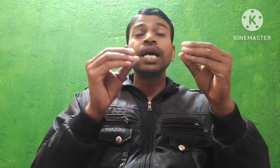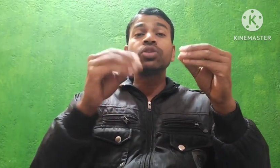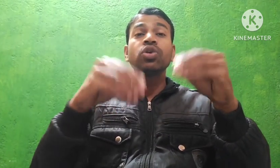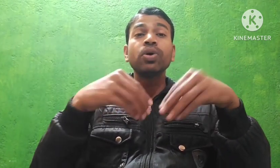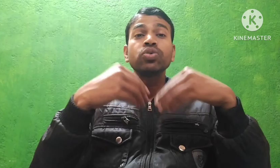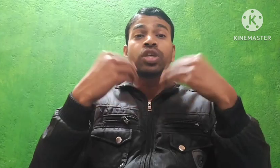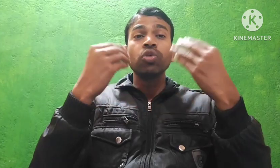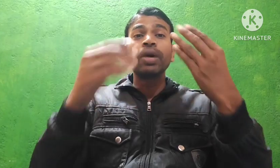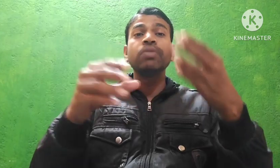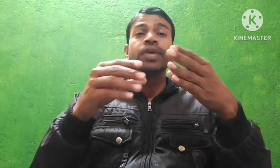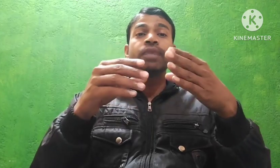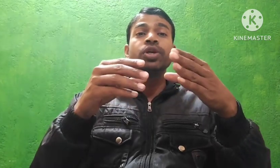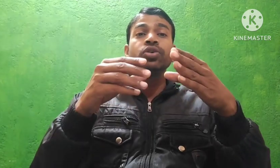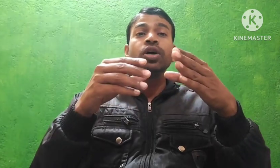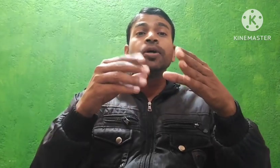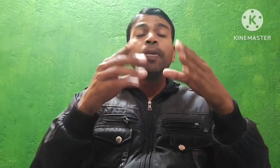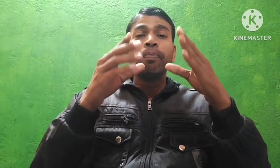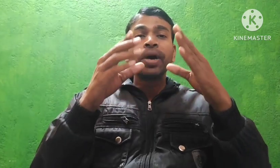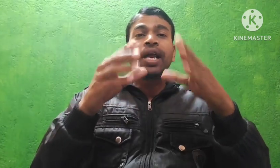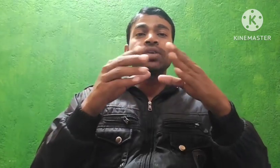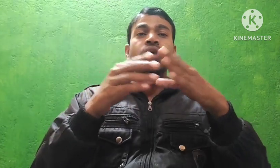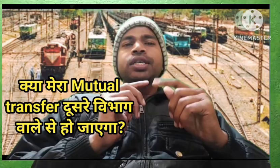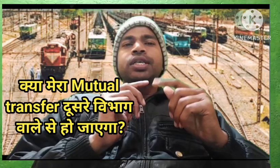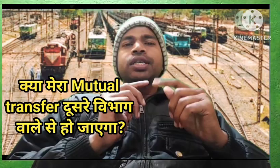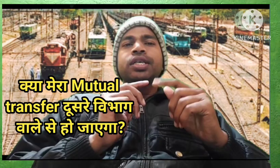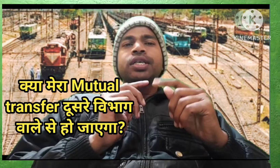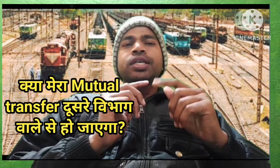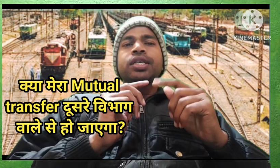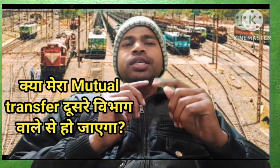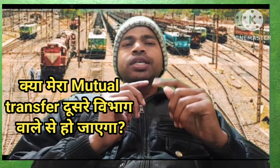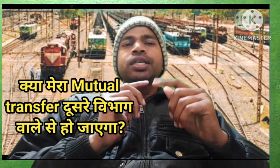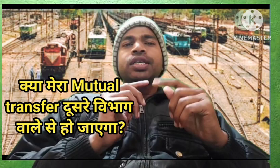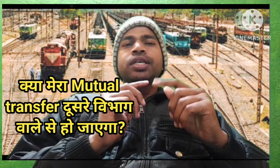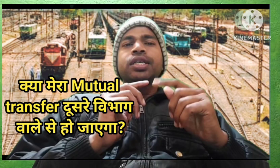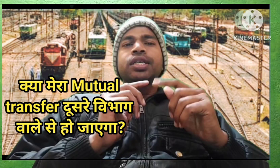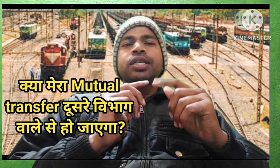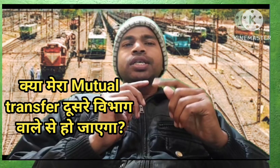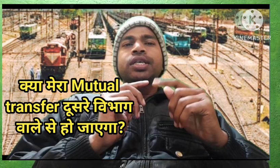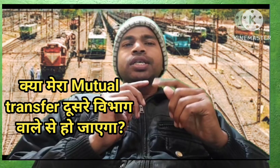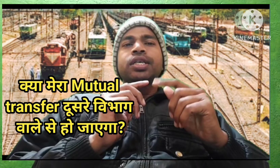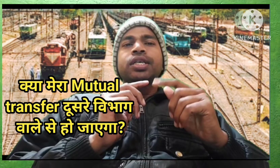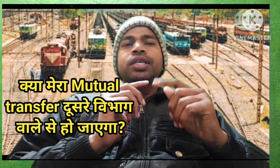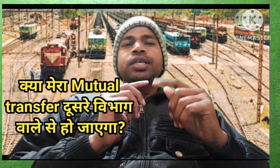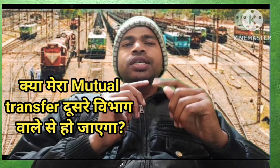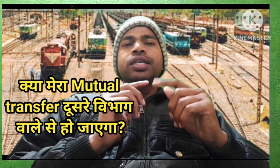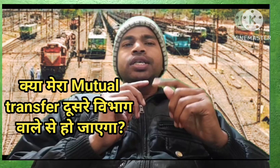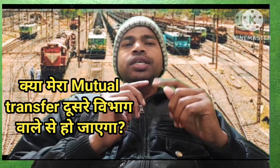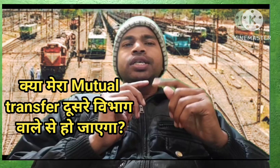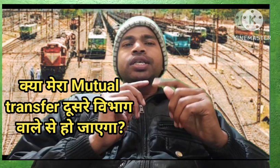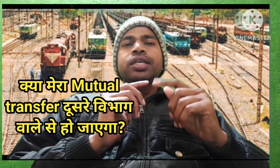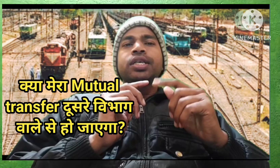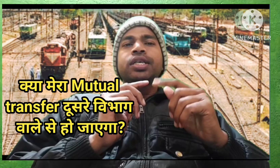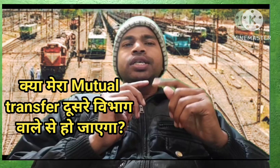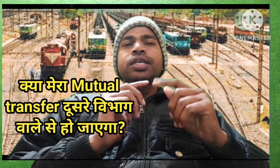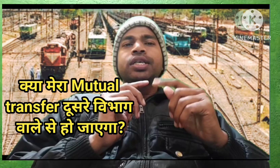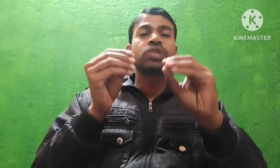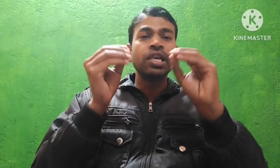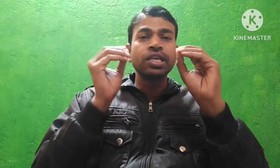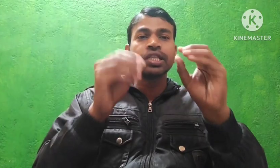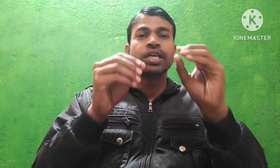साथियों मैं उसके उपर ये एक वीडियो बना चुका हूँ अगर आप उसे नहीं बात किये हैं तो इस वीडियो के description box में उसका link दे